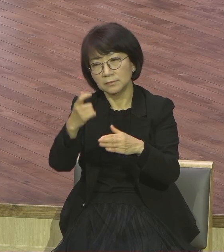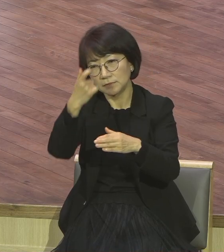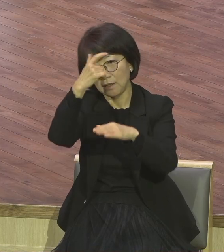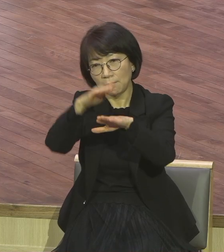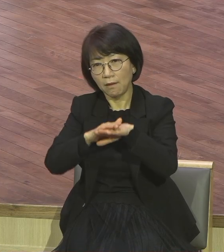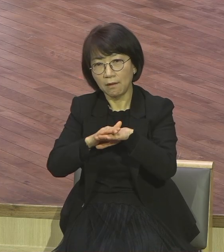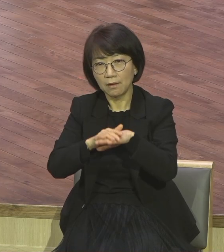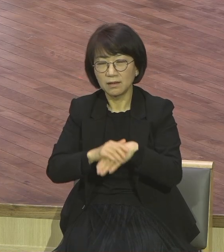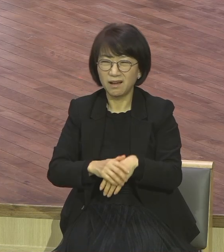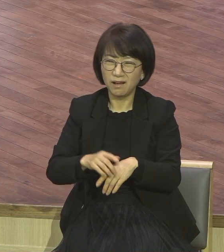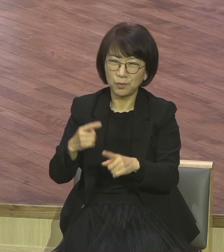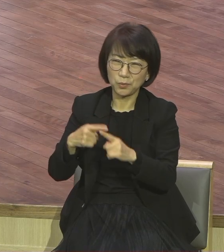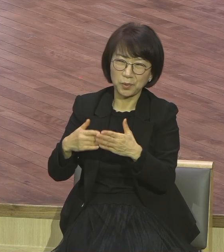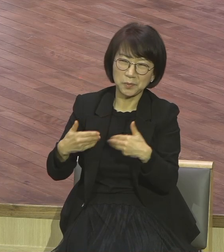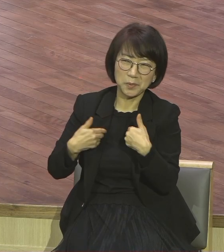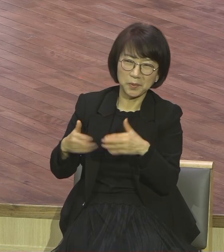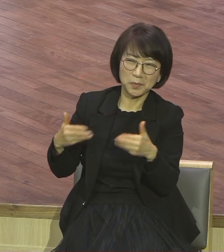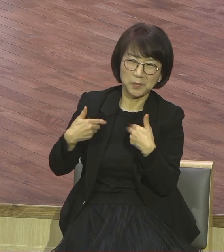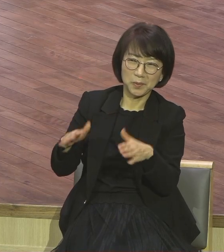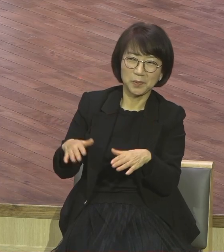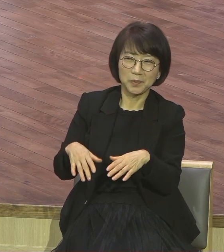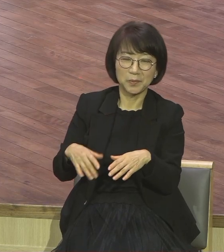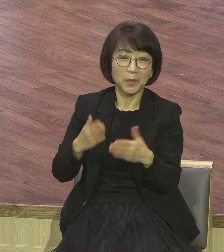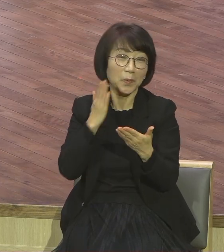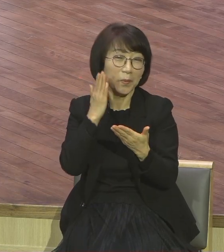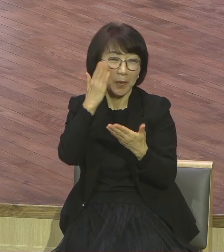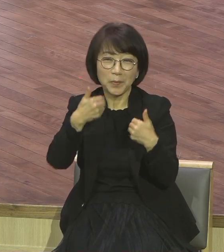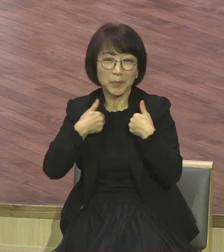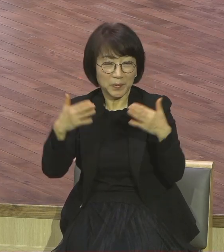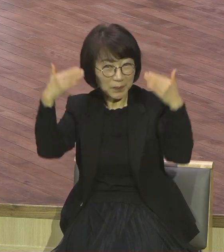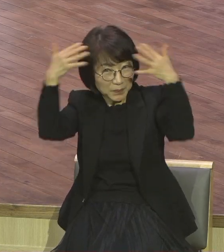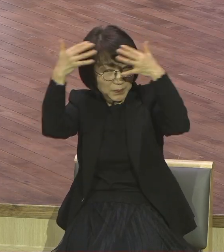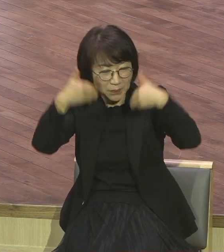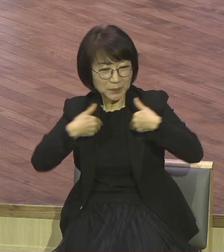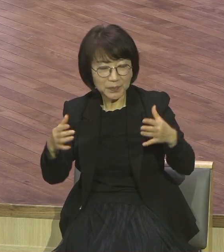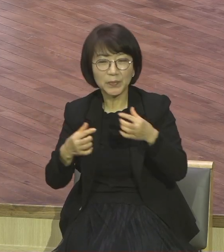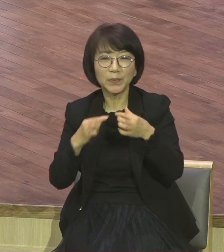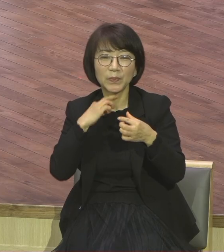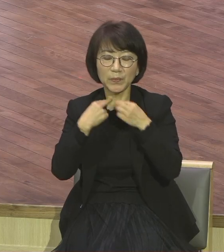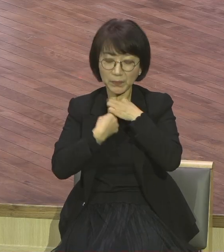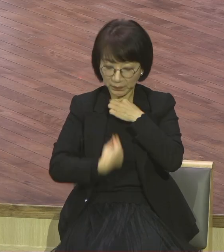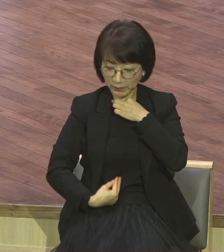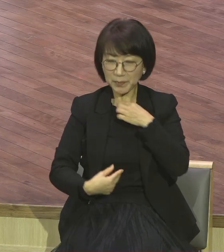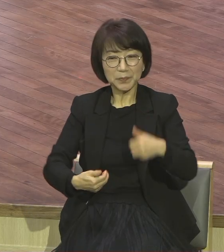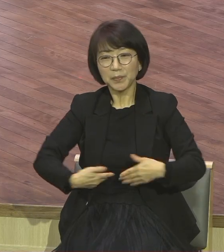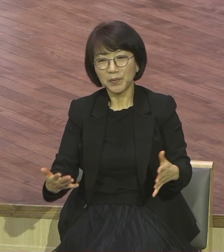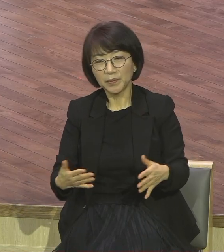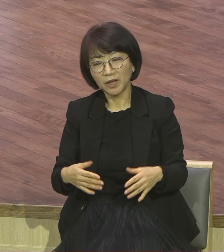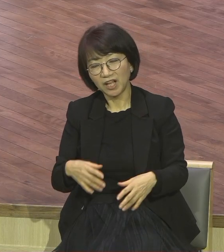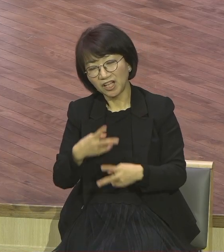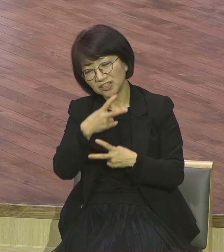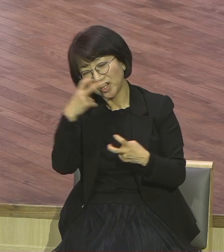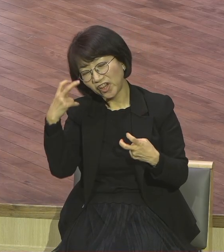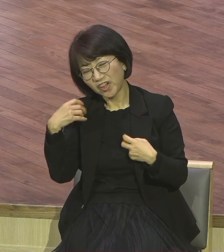교회 갈 거면 얼마나 좋아. 화장할 필요도 없고 머리 감을 필요도 없고 넥타이 몇 것도 없고 그냥 바닷물이 바람에 그냥 집에서 그냥